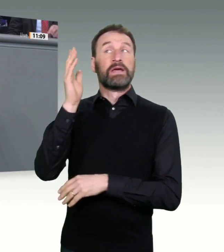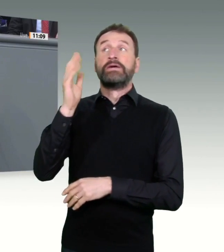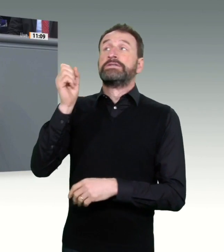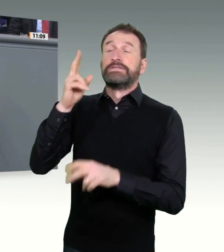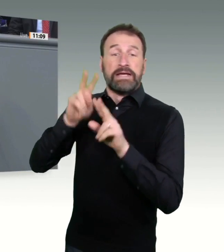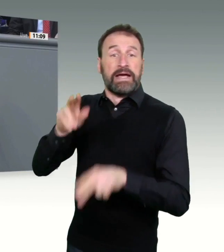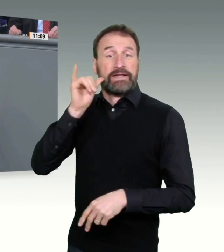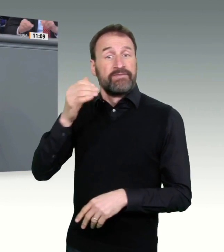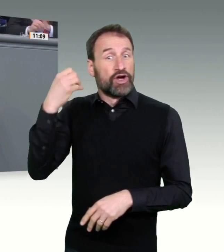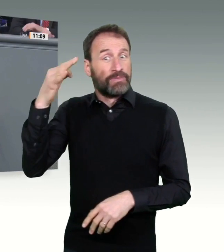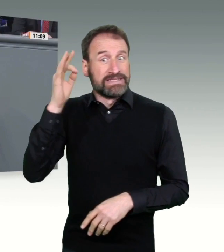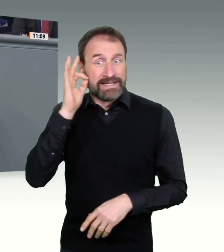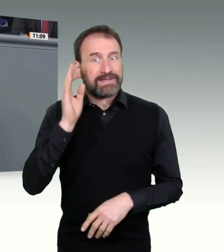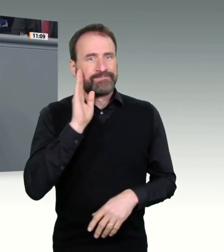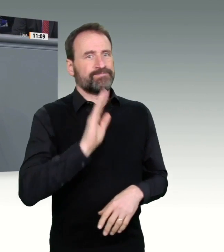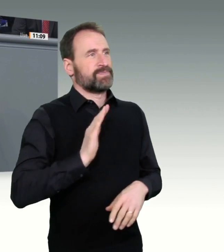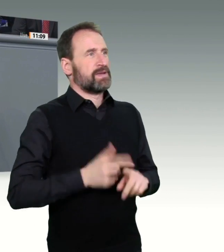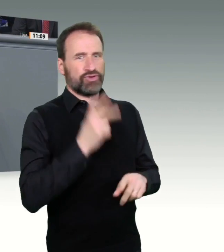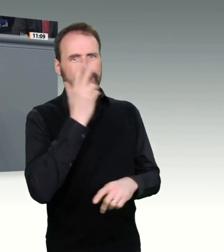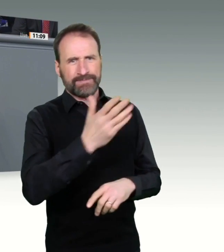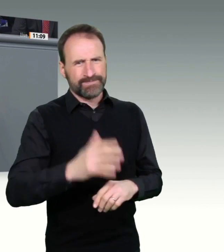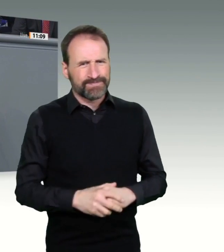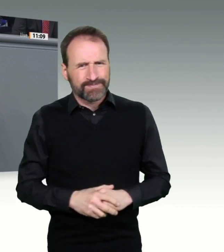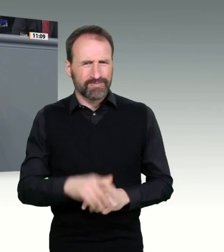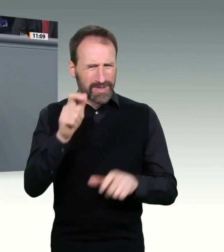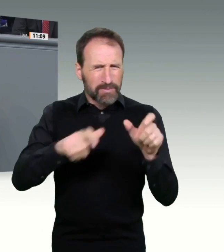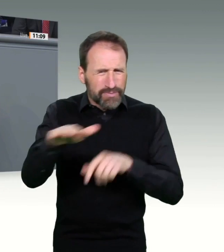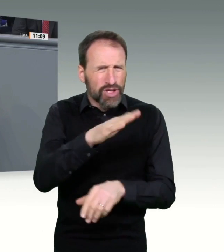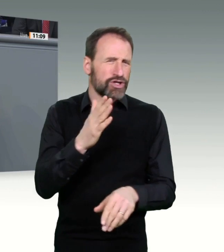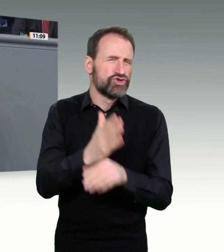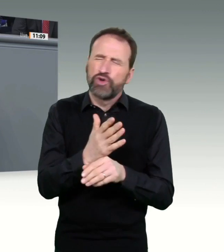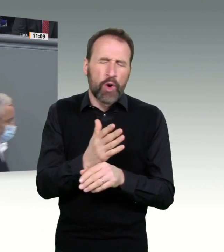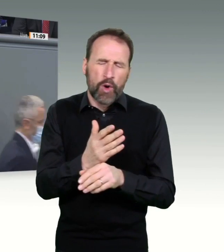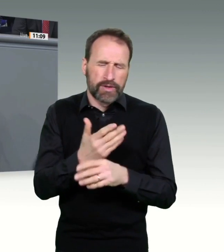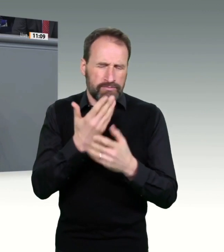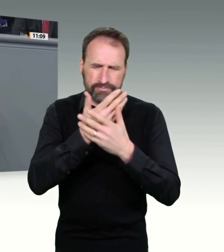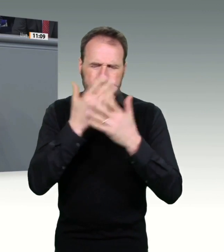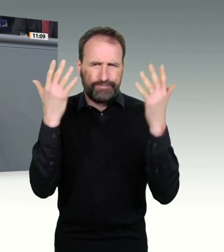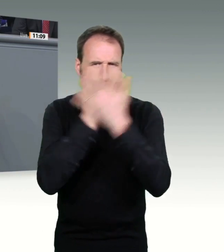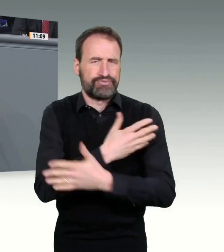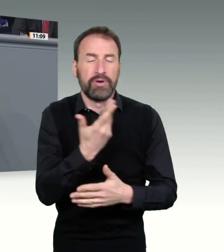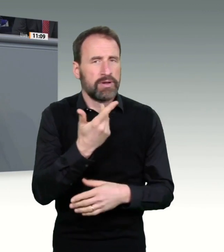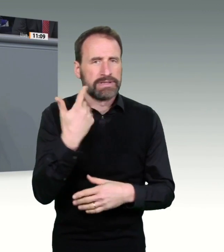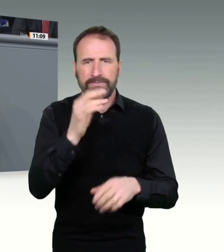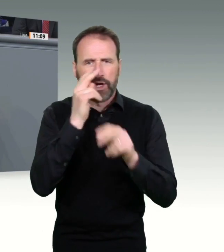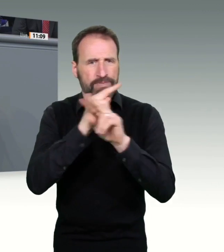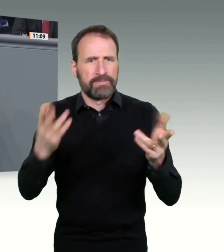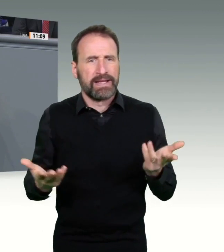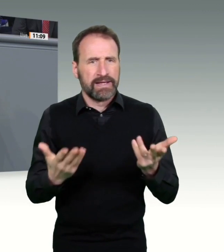wie geimpft werden soll. Deutschland, einst Weltmeister der Organisation und Ordnung, scheint unter